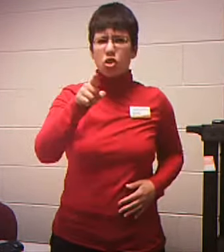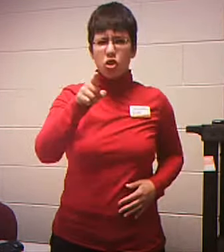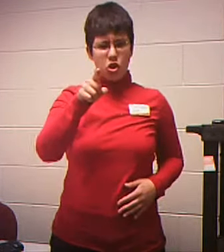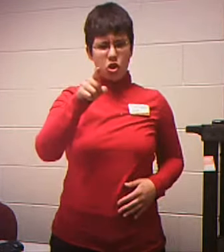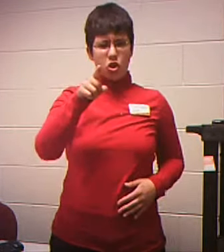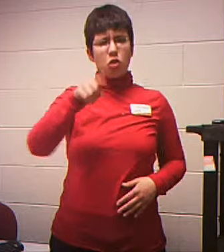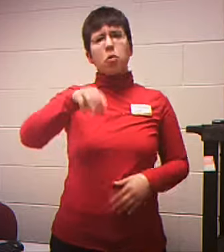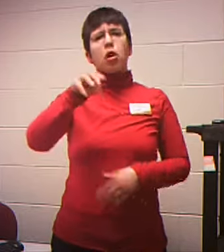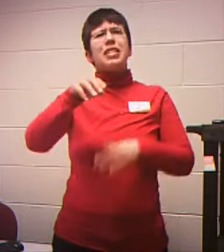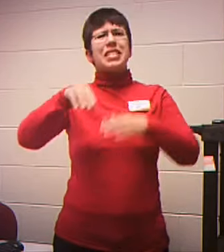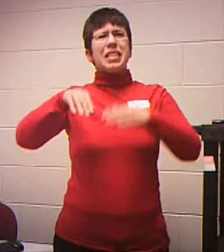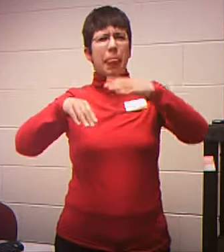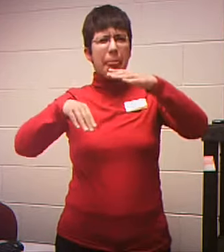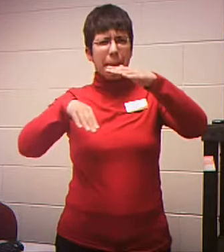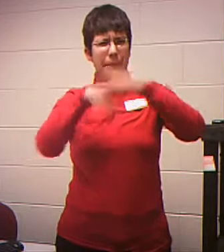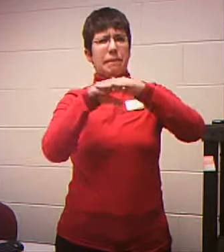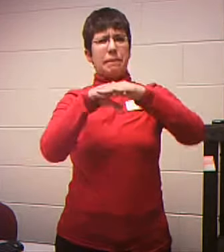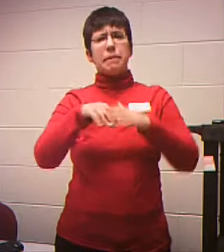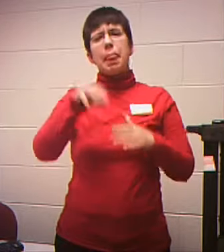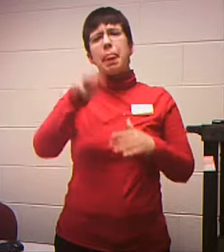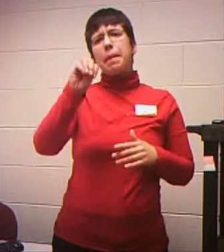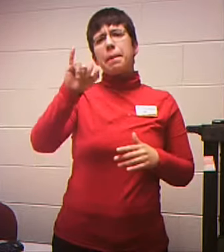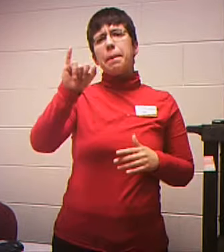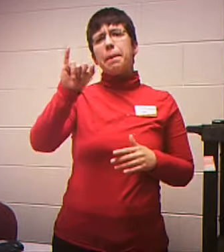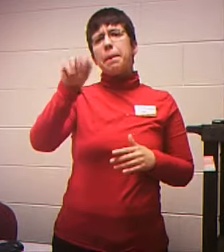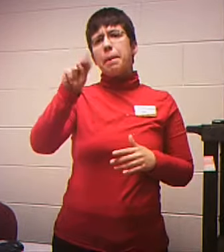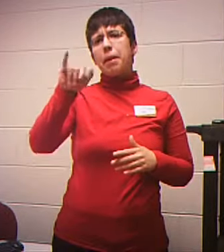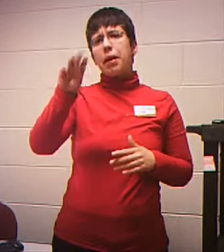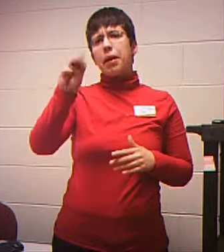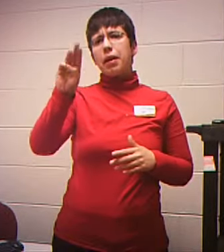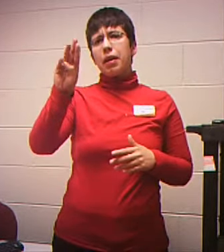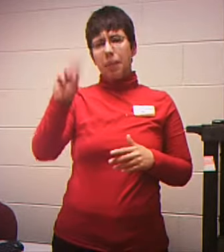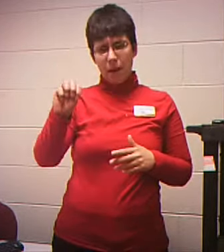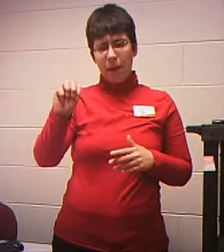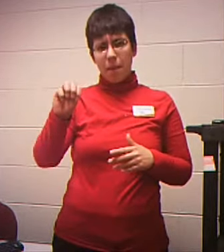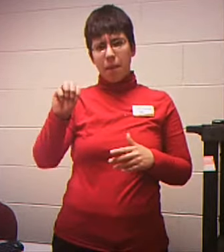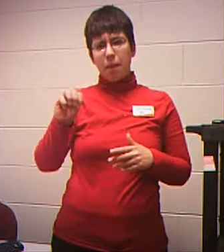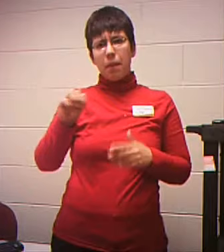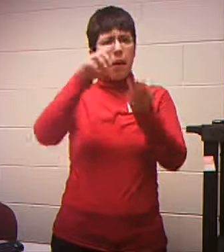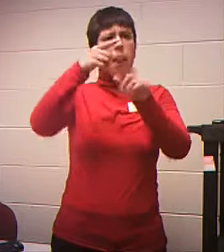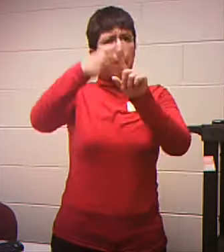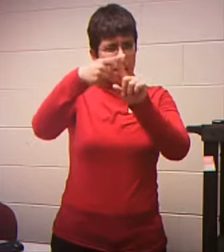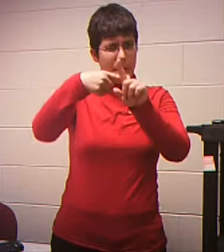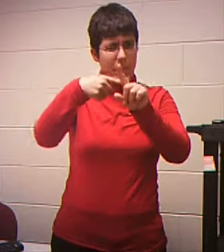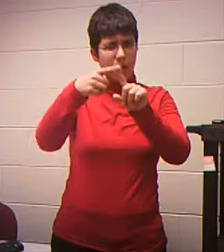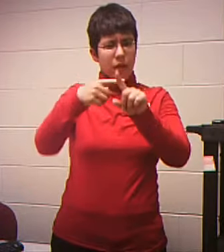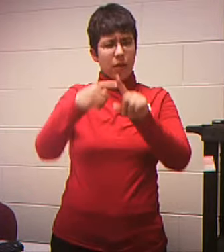ly Payment The least Amount You could Pay And still Be in Good standing With your Company Whatever Credit